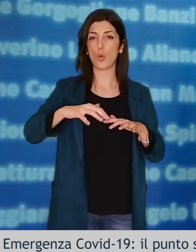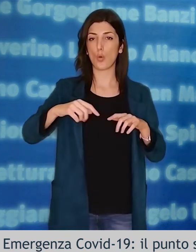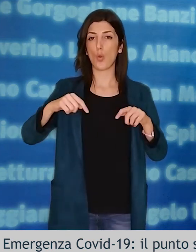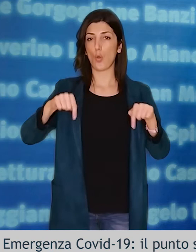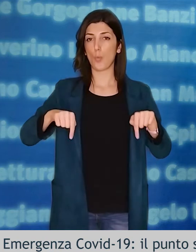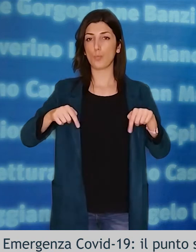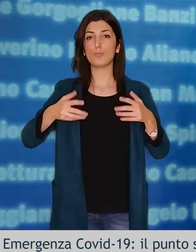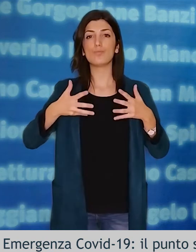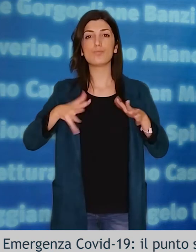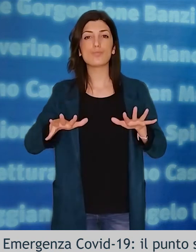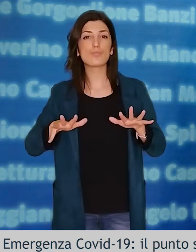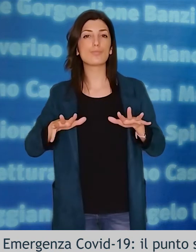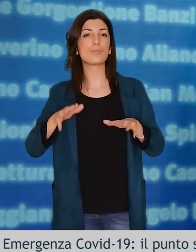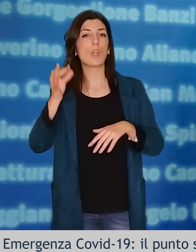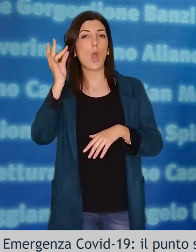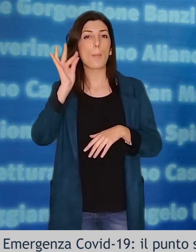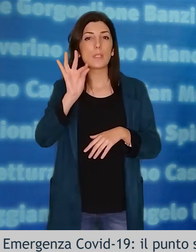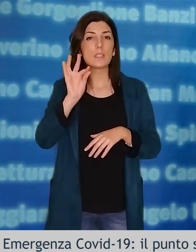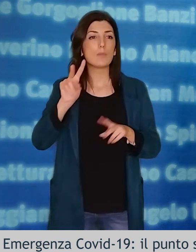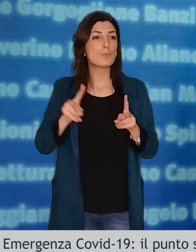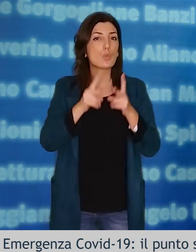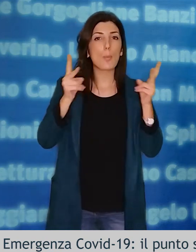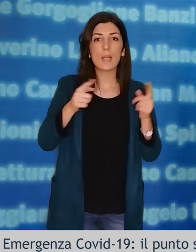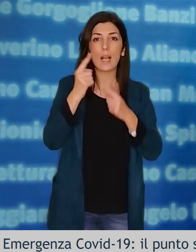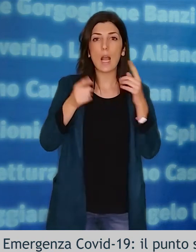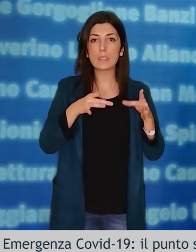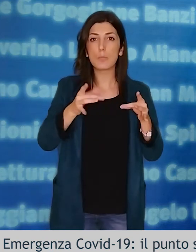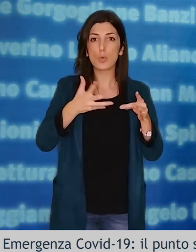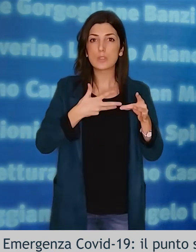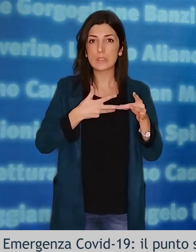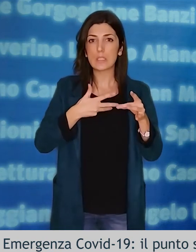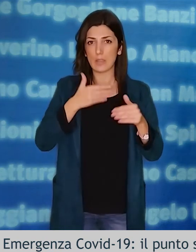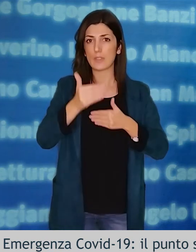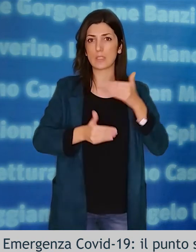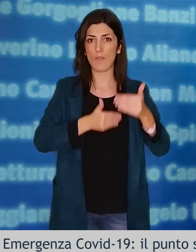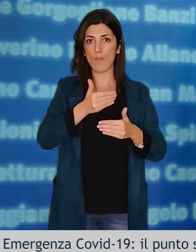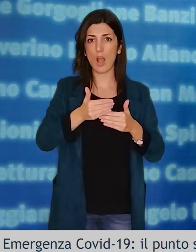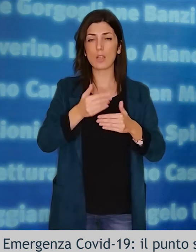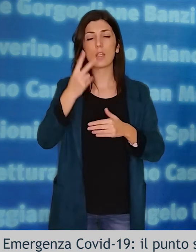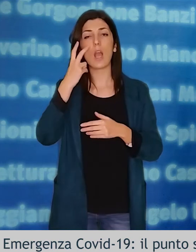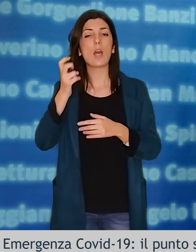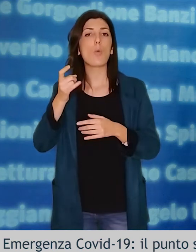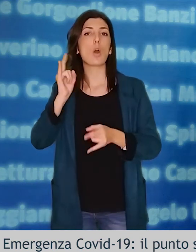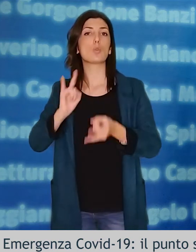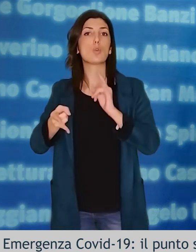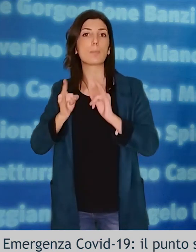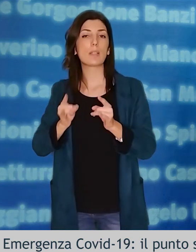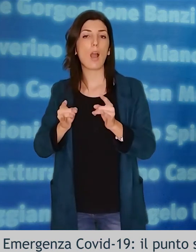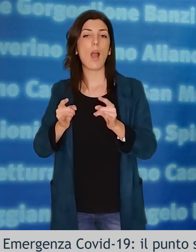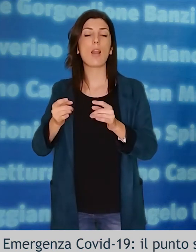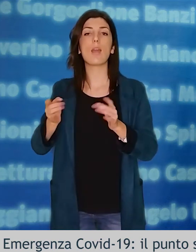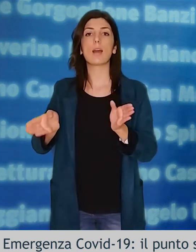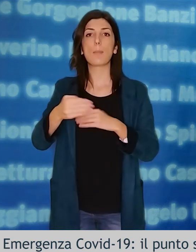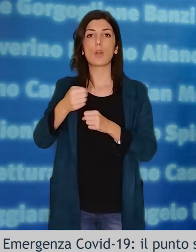capacità diagnostiche al tracciamento dei casi e, per quanto riguarda le strutture ospedaliere, la pressione sui reparti di